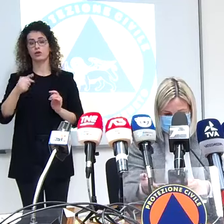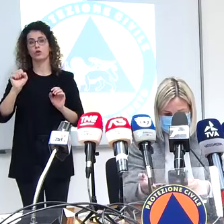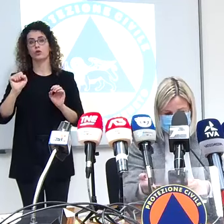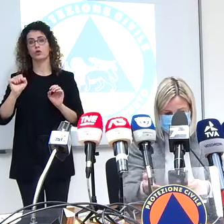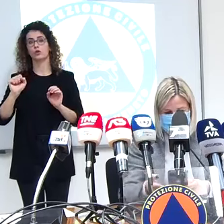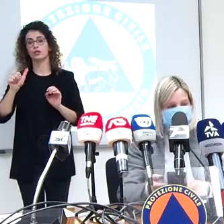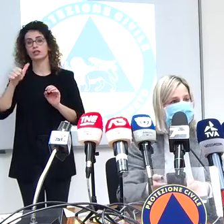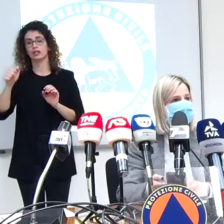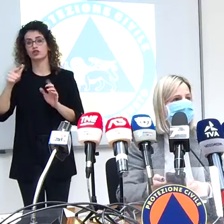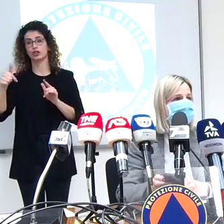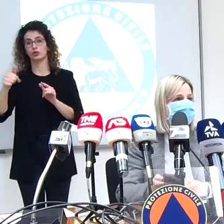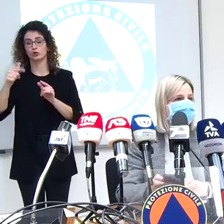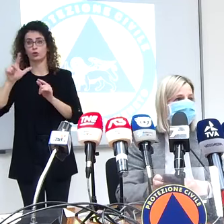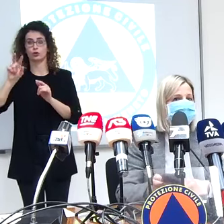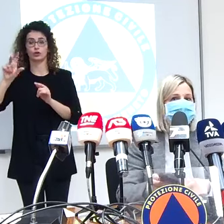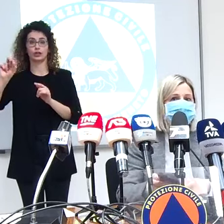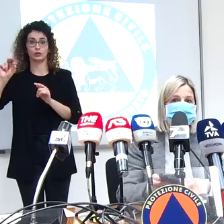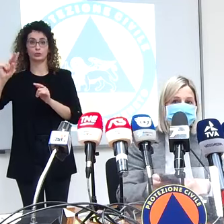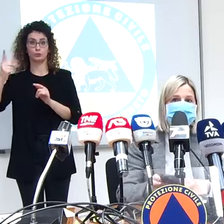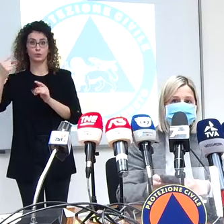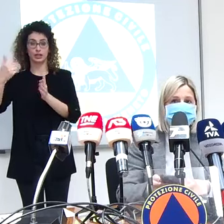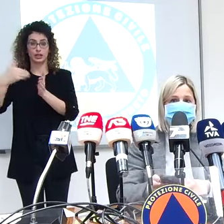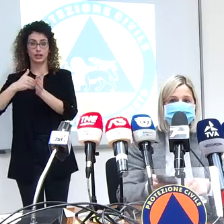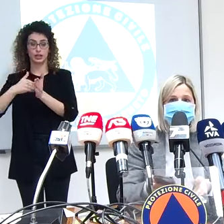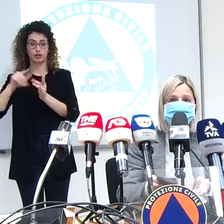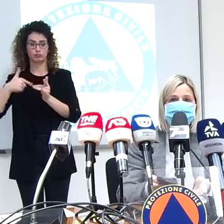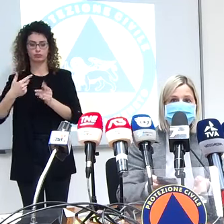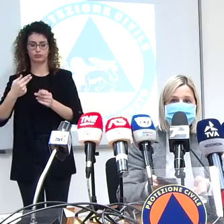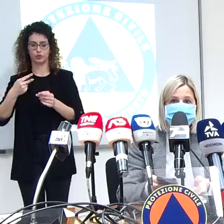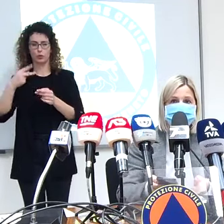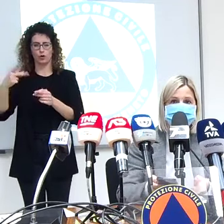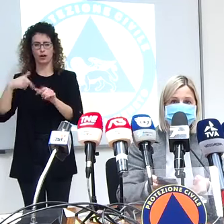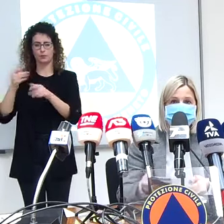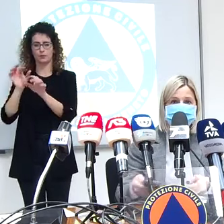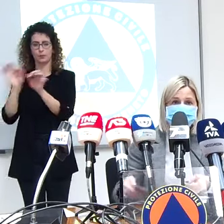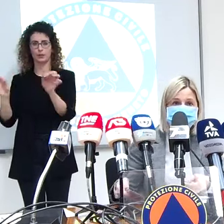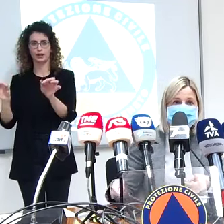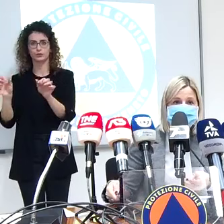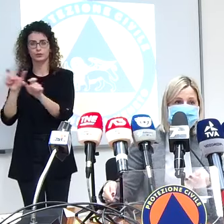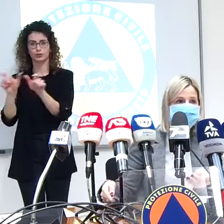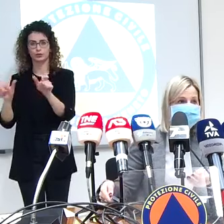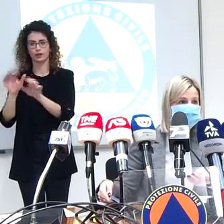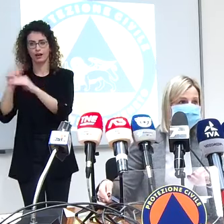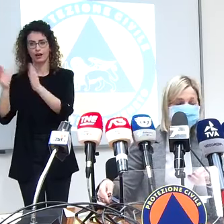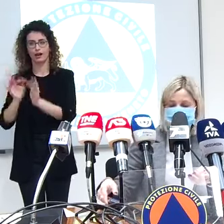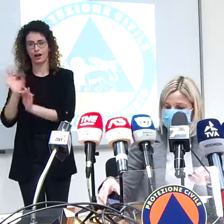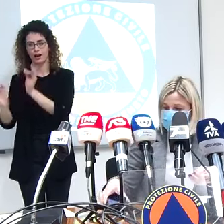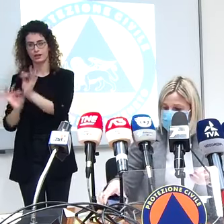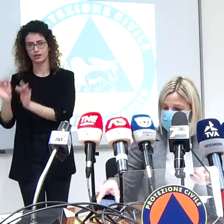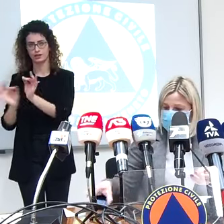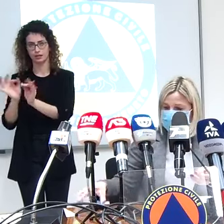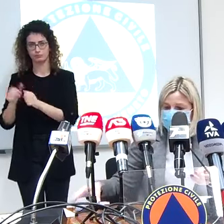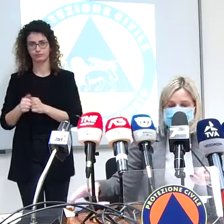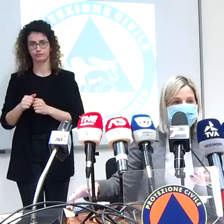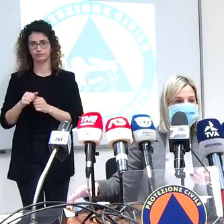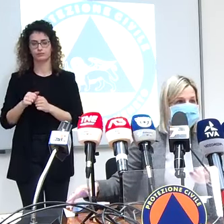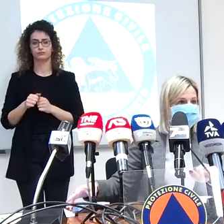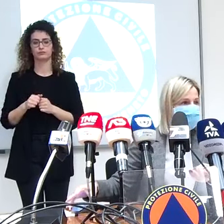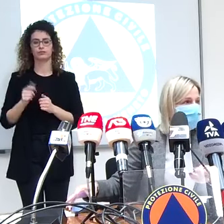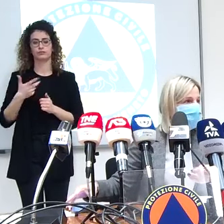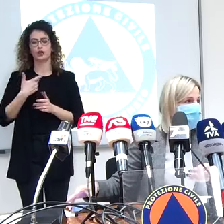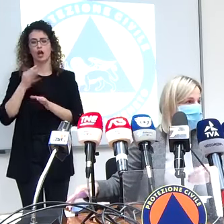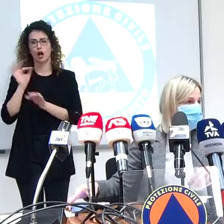la differenza sono quelli appunto che sono stati seguiti a domicilio a casa che quindi hanno avuto delle cure